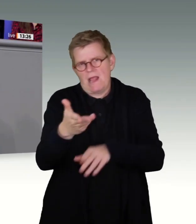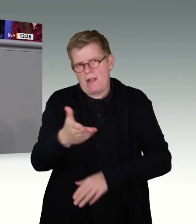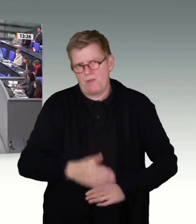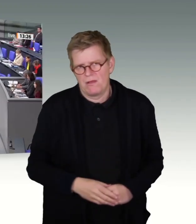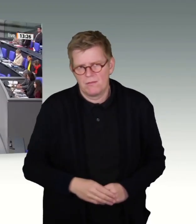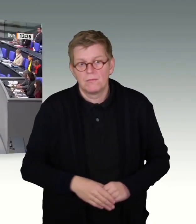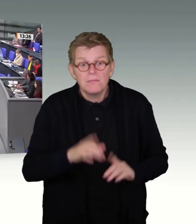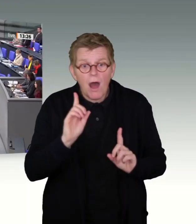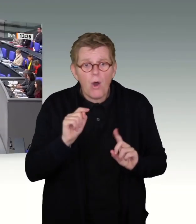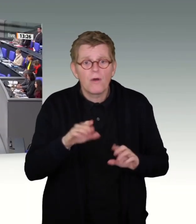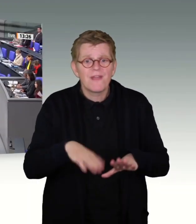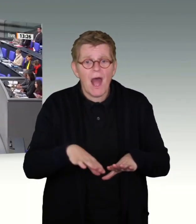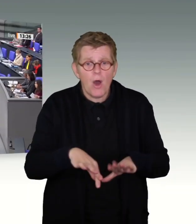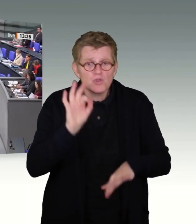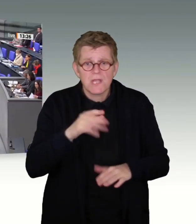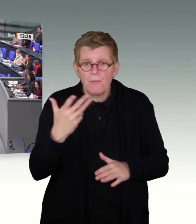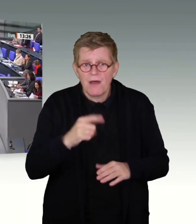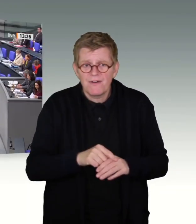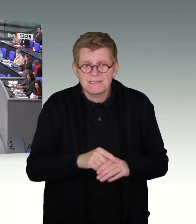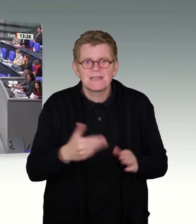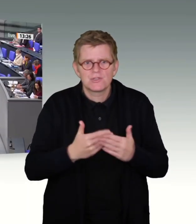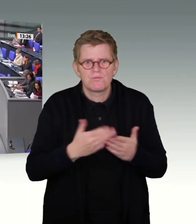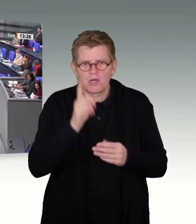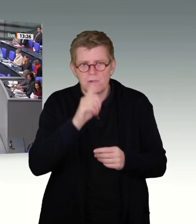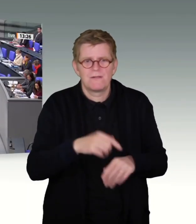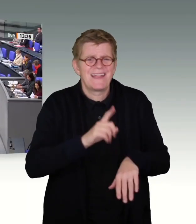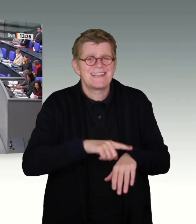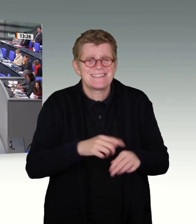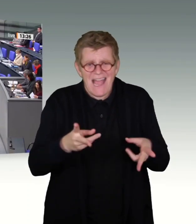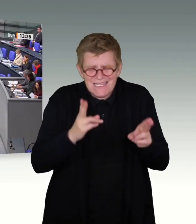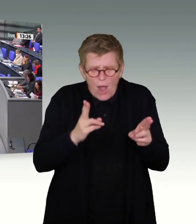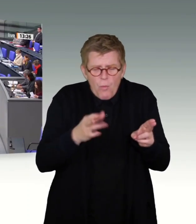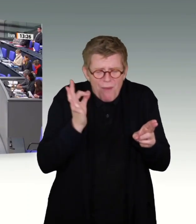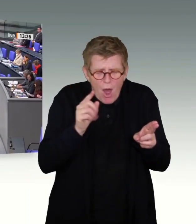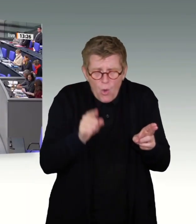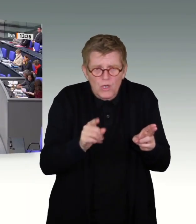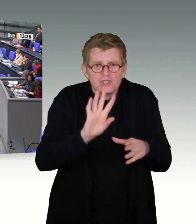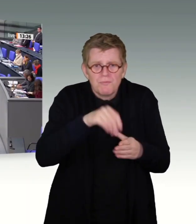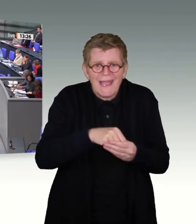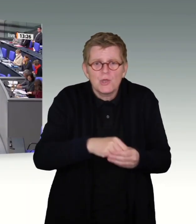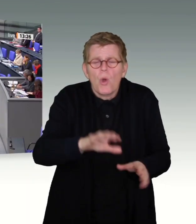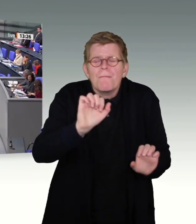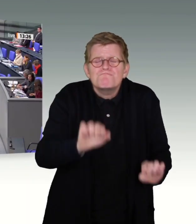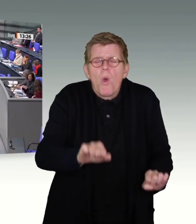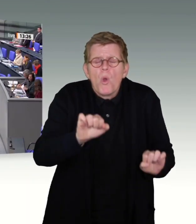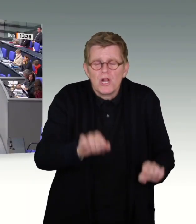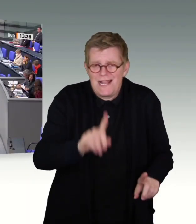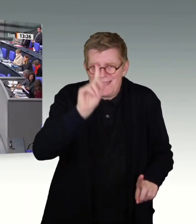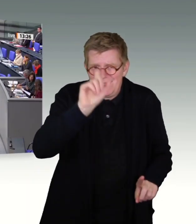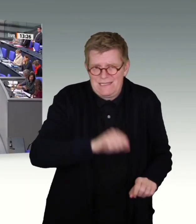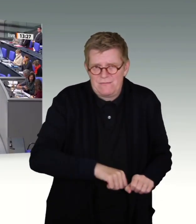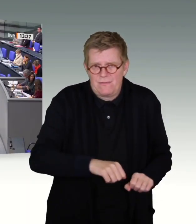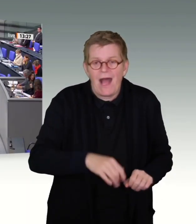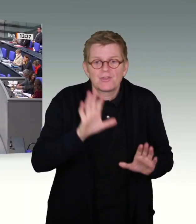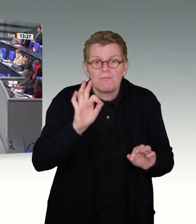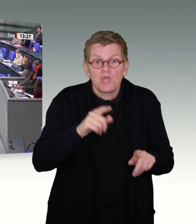für einen absolut notwendig begrenzten Zeitraum eine Speicherung denkbar wäre. Absolut notwendig begrenzter Zeitraum.